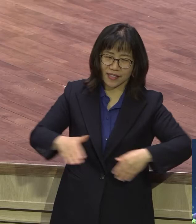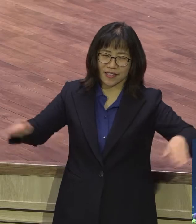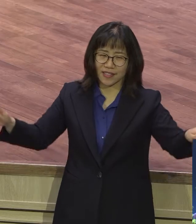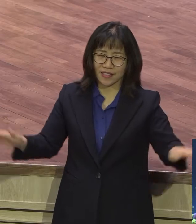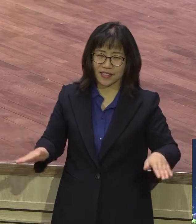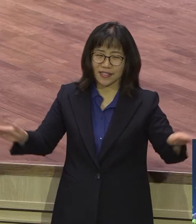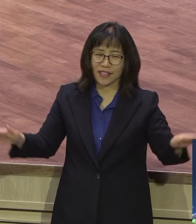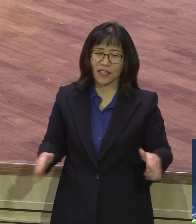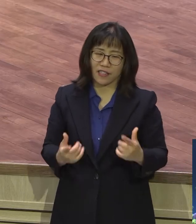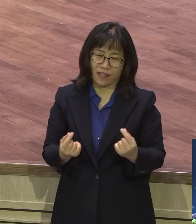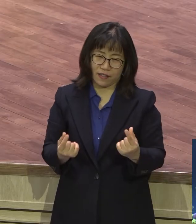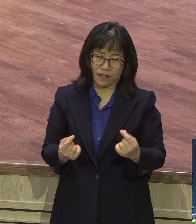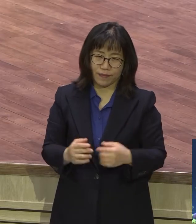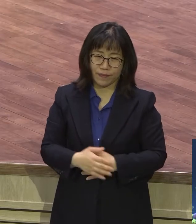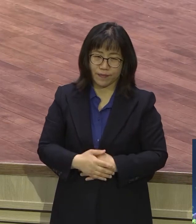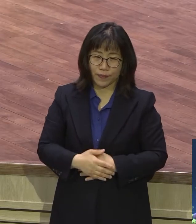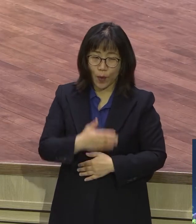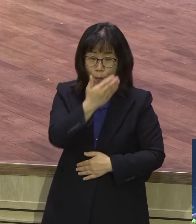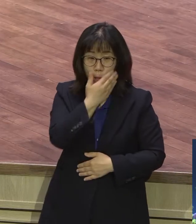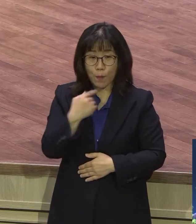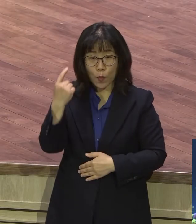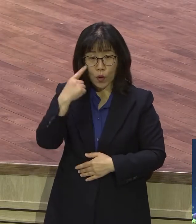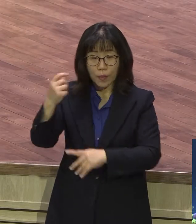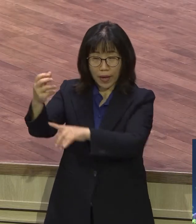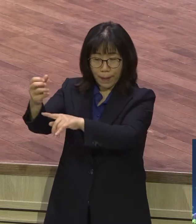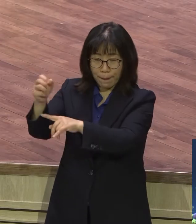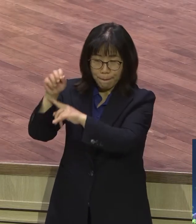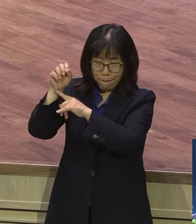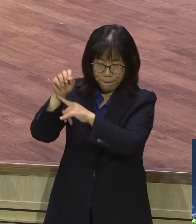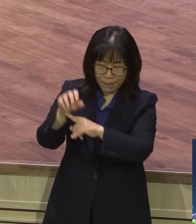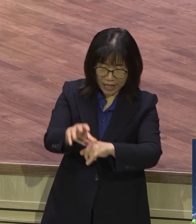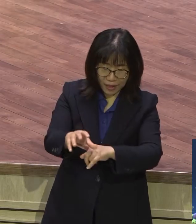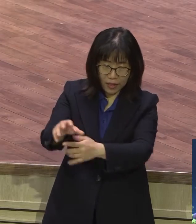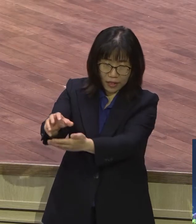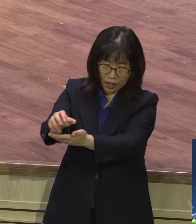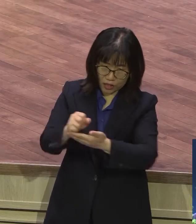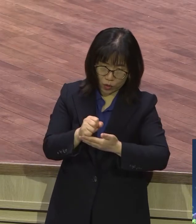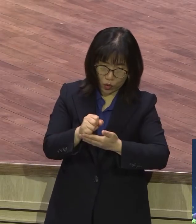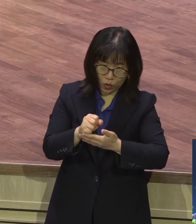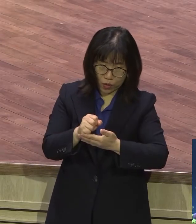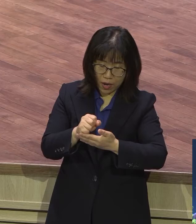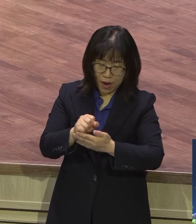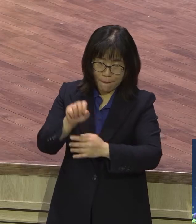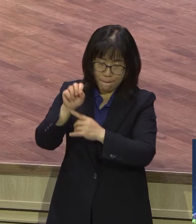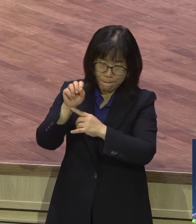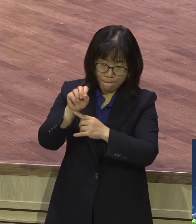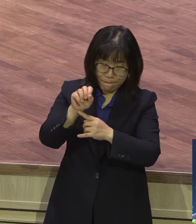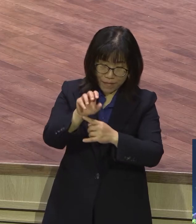복음의 빛을 바라며 살다가 우리는 천국 시민권자예요 천국 가는 거예요